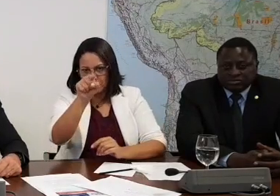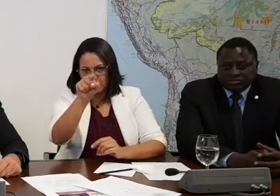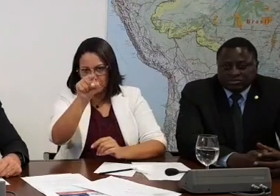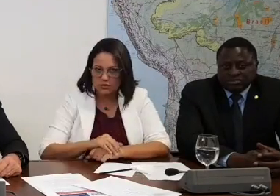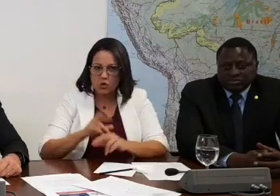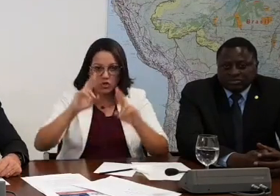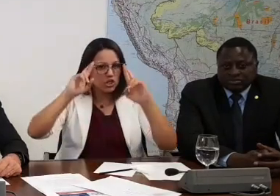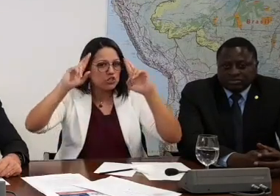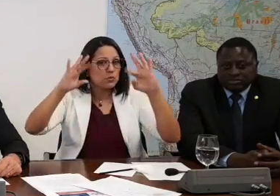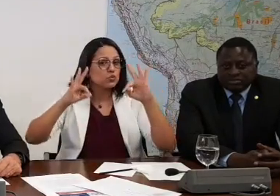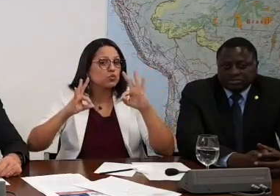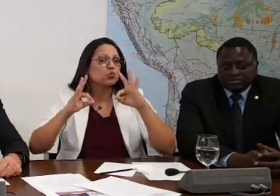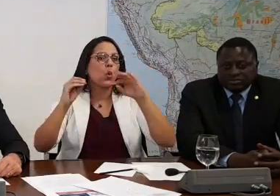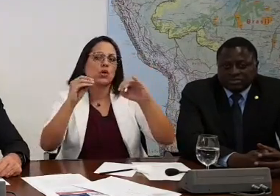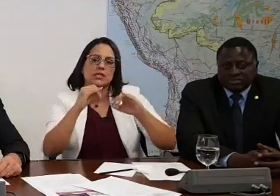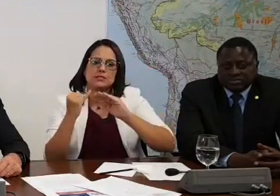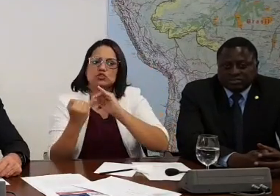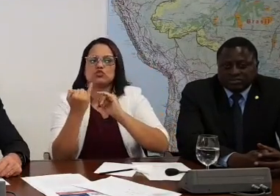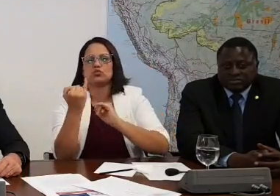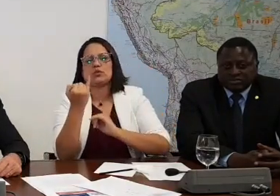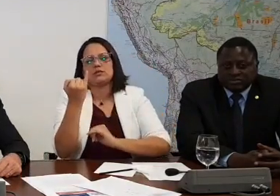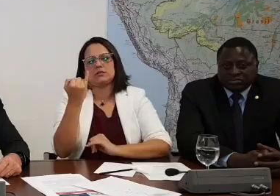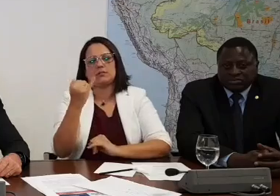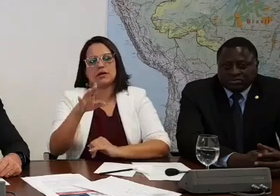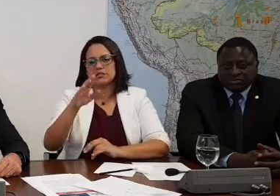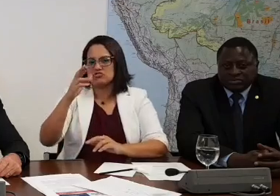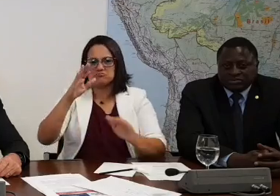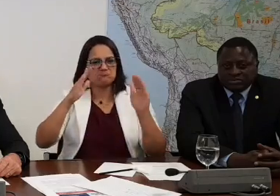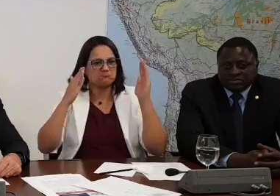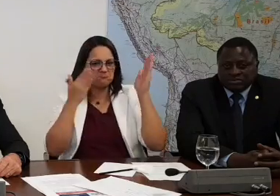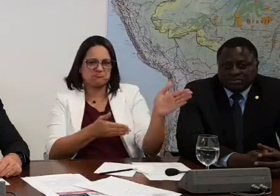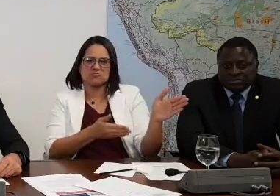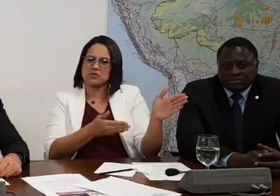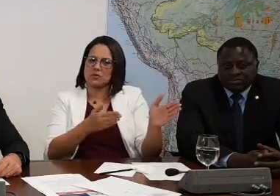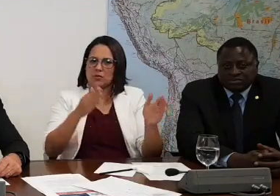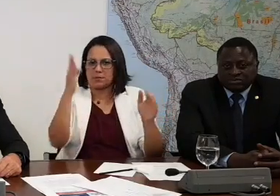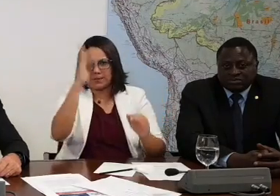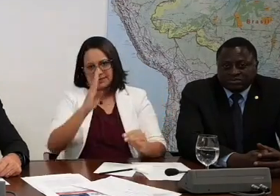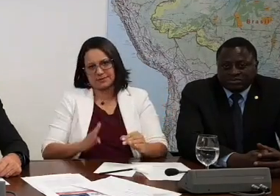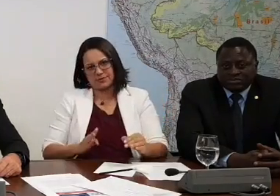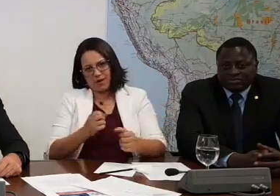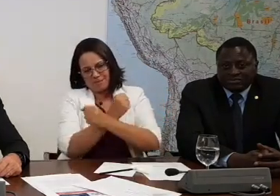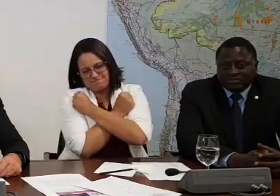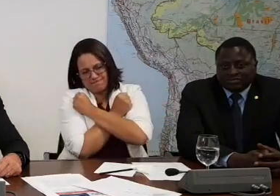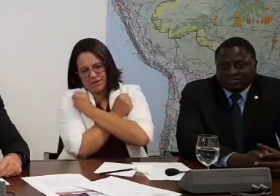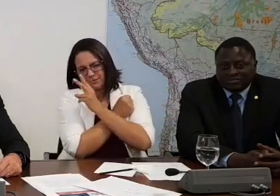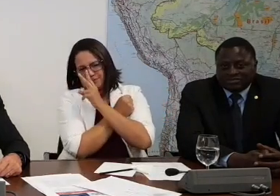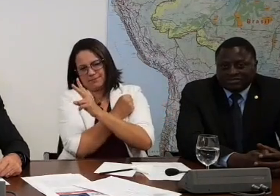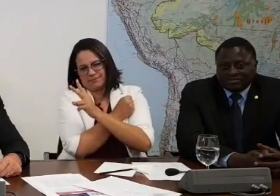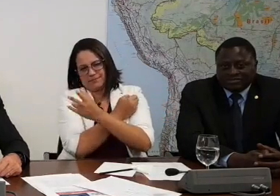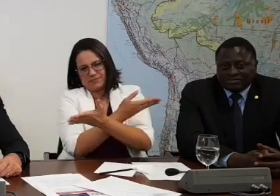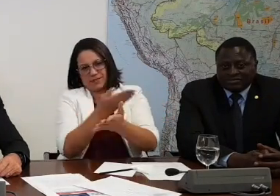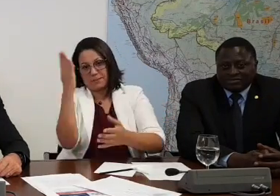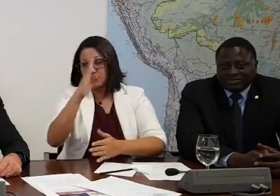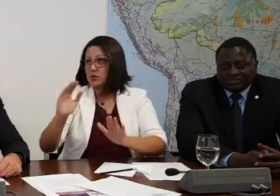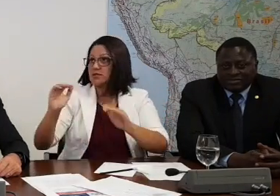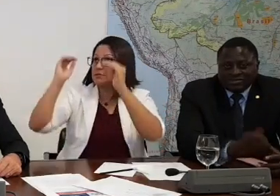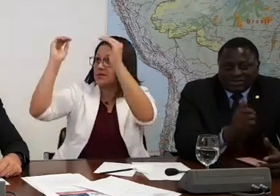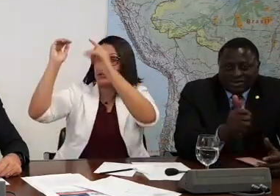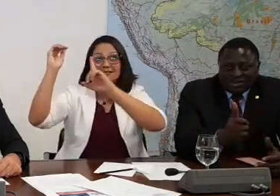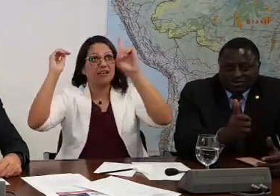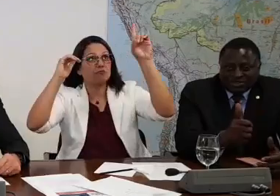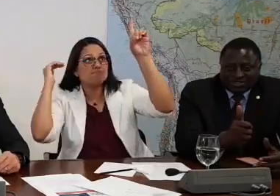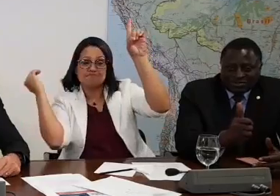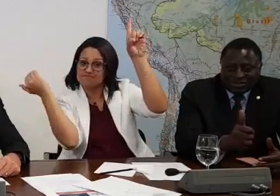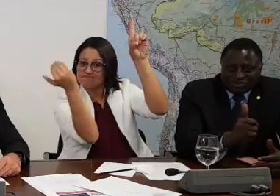todas as instituições, mas devemos lealdade absoluta ao povo brasileiro. Forte abraço a todos, Brasil acima de tudo